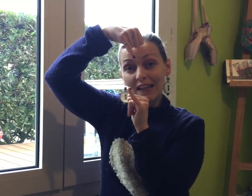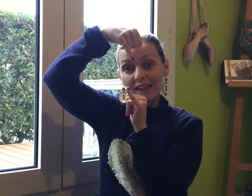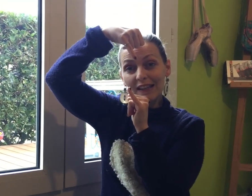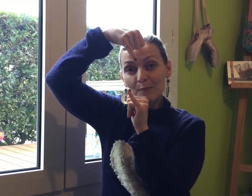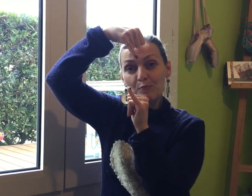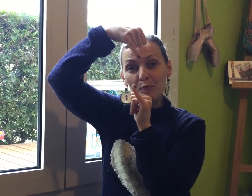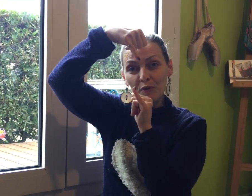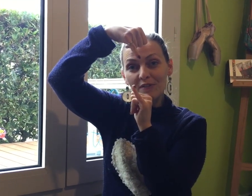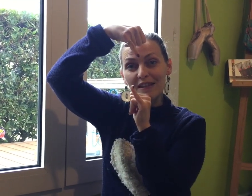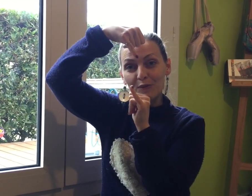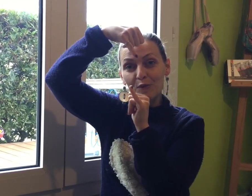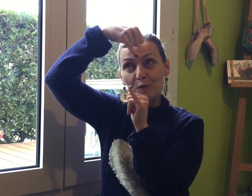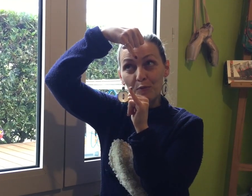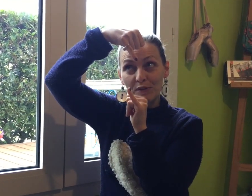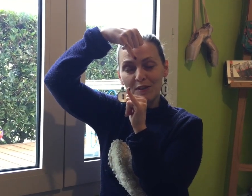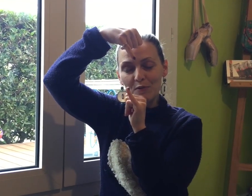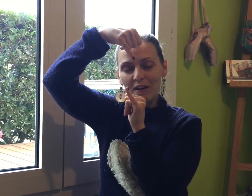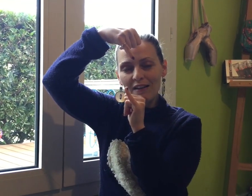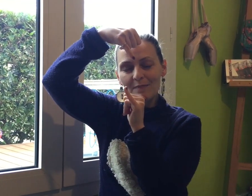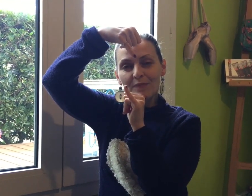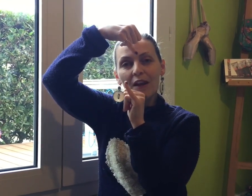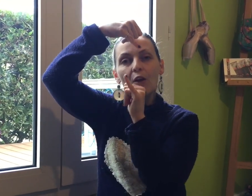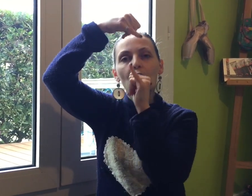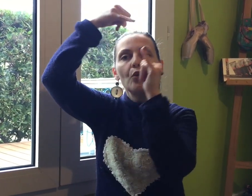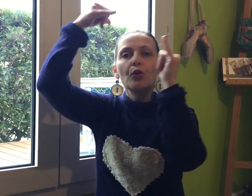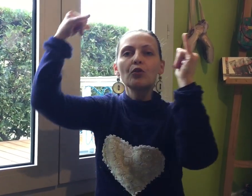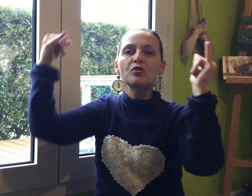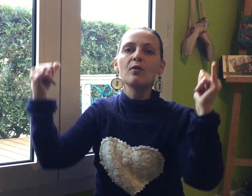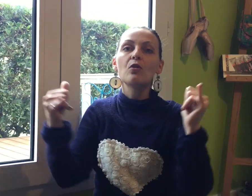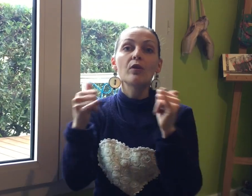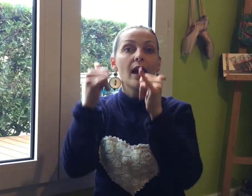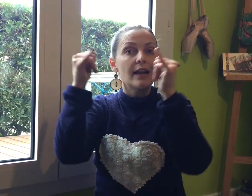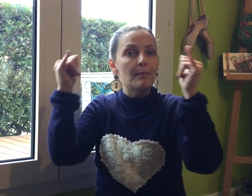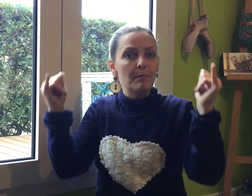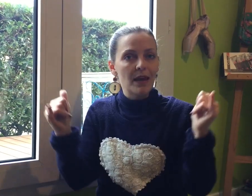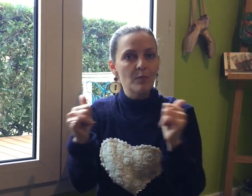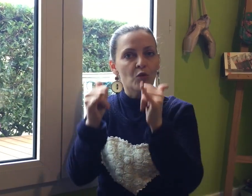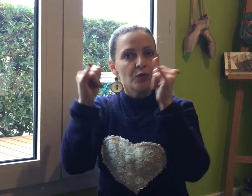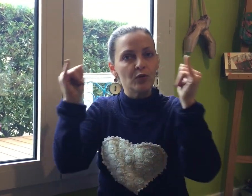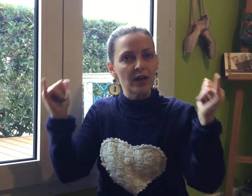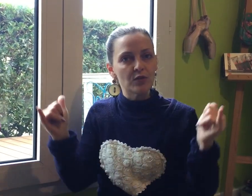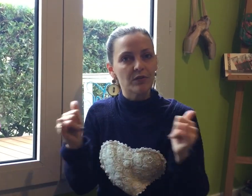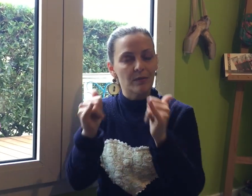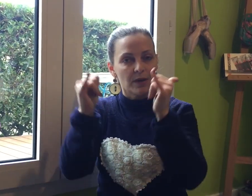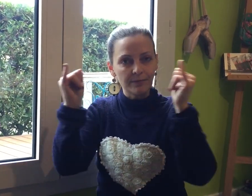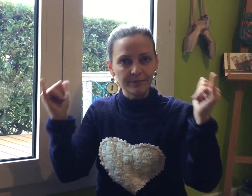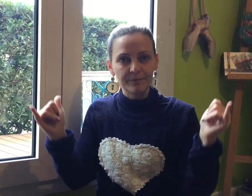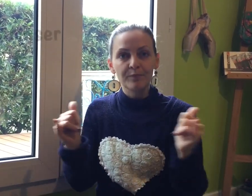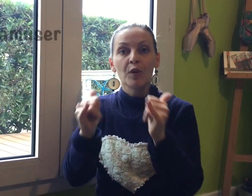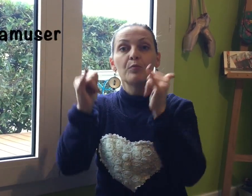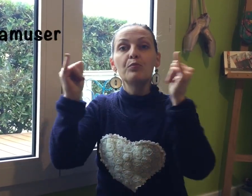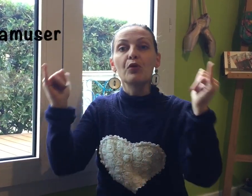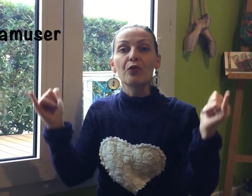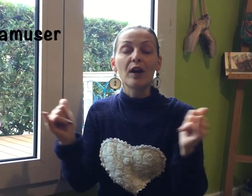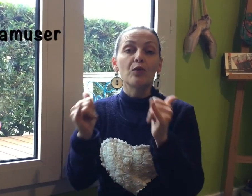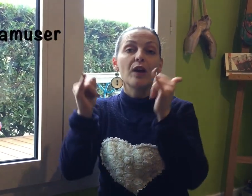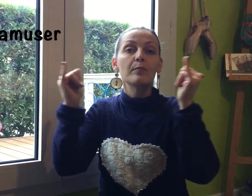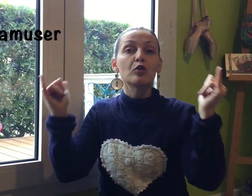galéré pour prendre cette position là Heureusement, on garde la même configuration des mains pour faire le verbe